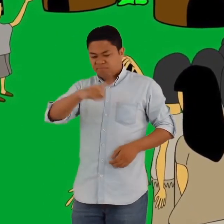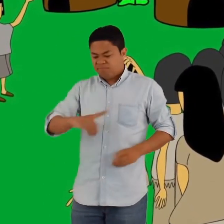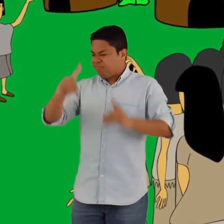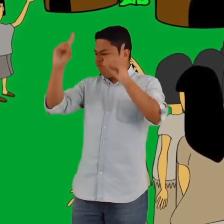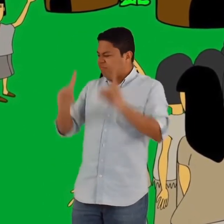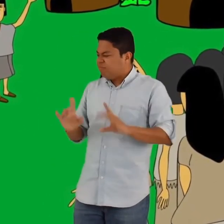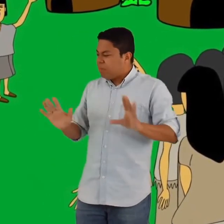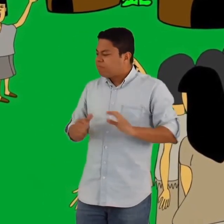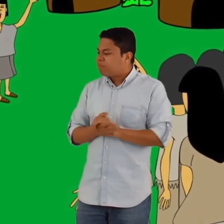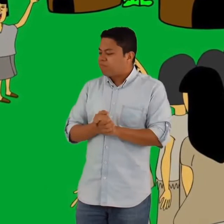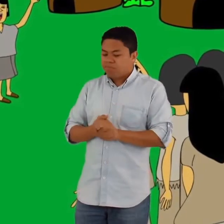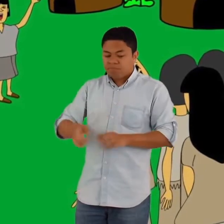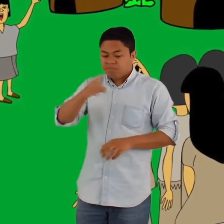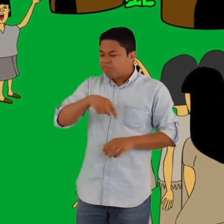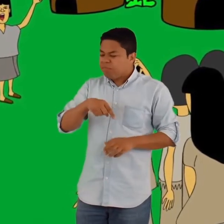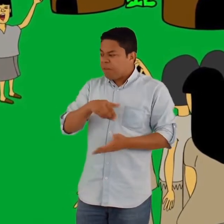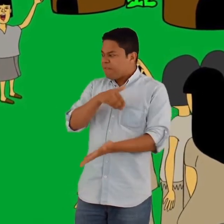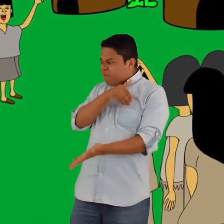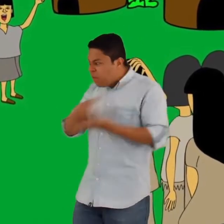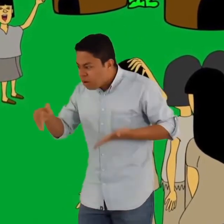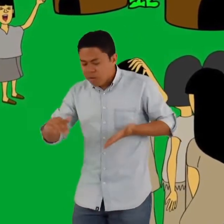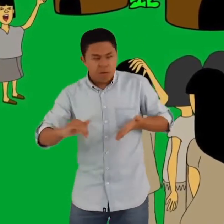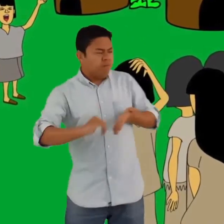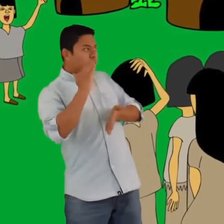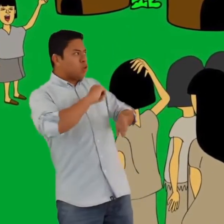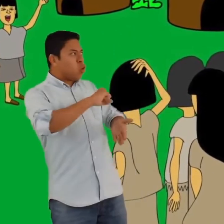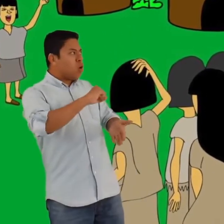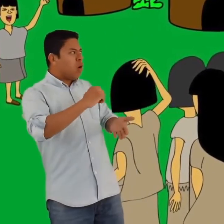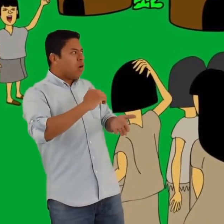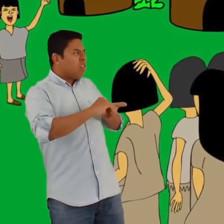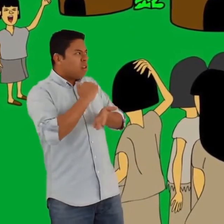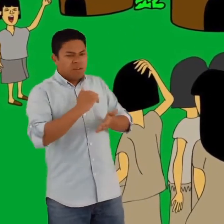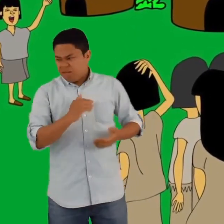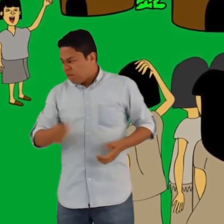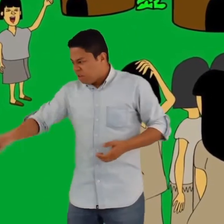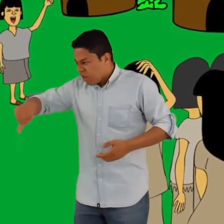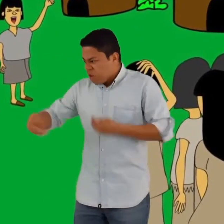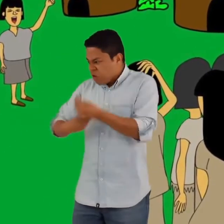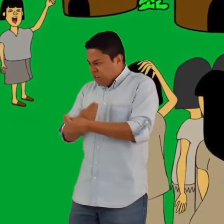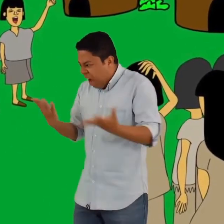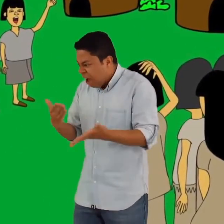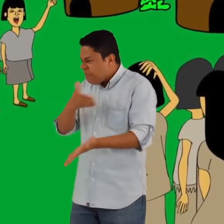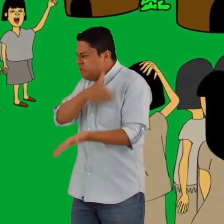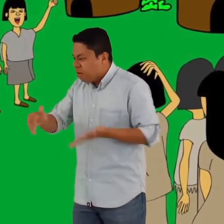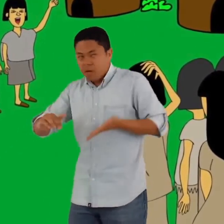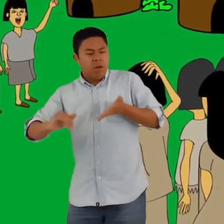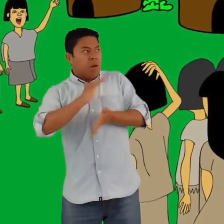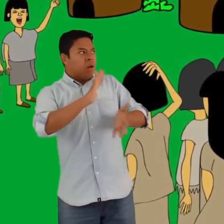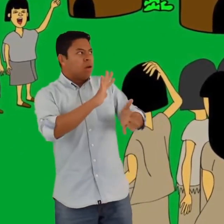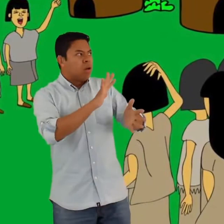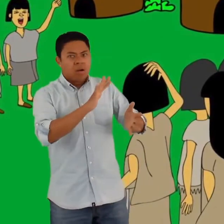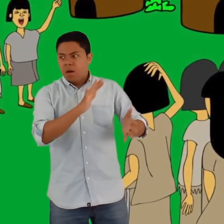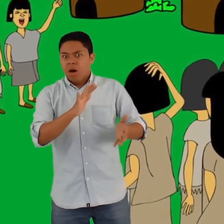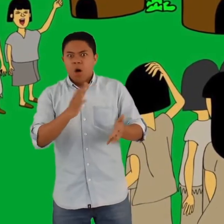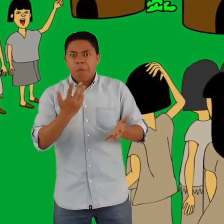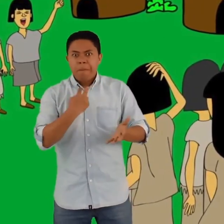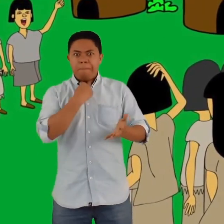Ustedes deben irse», dijo el líder enojado. «¿Irnos?», contestaron sorprendidos. «Sí, váyanse. Ustedes no hacen nada. Están expulsados».